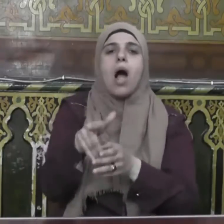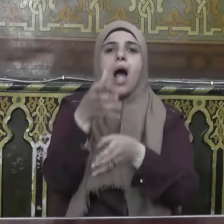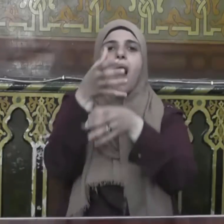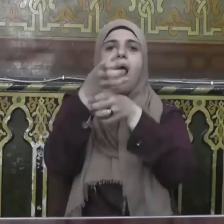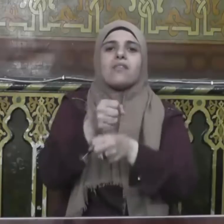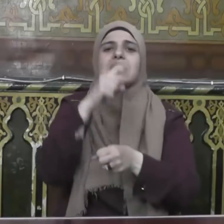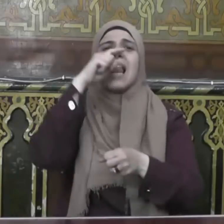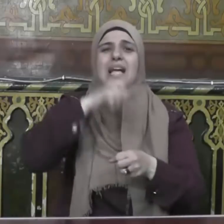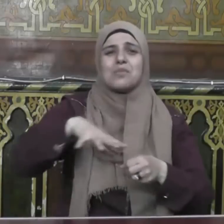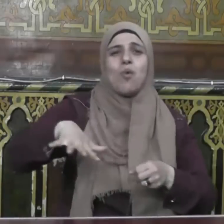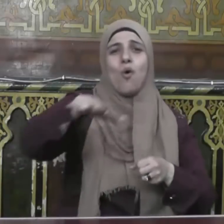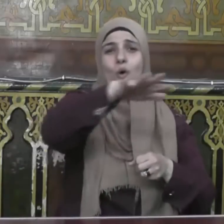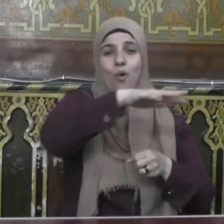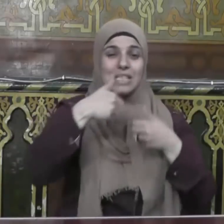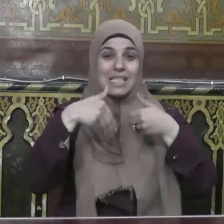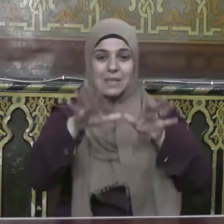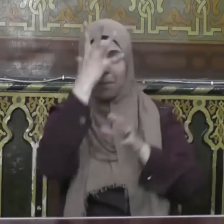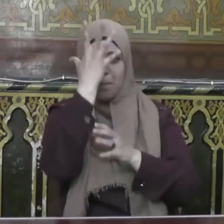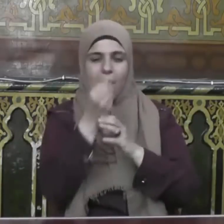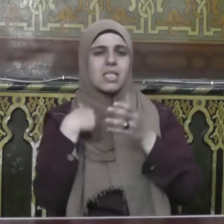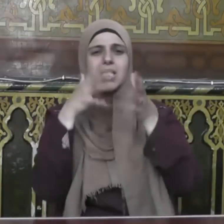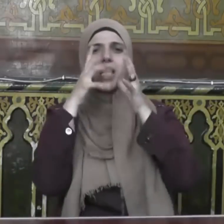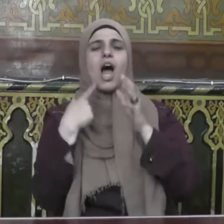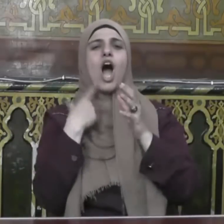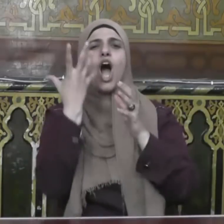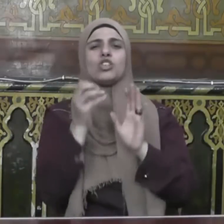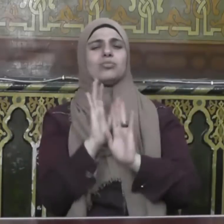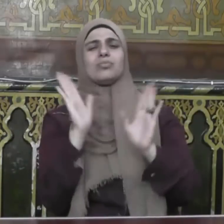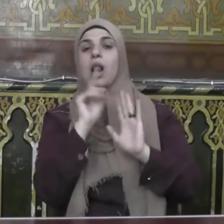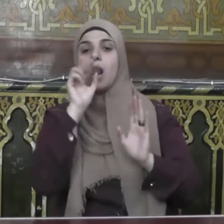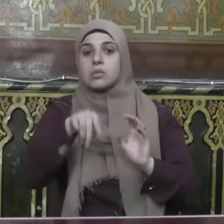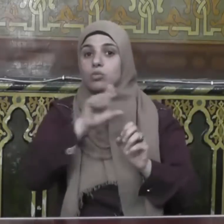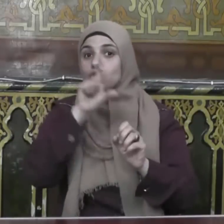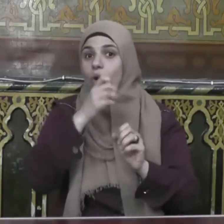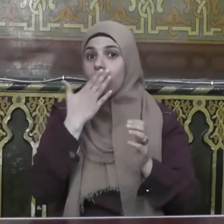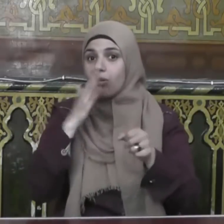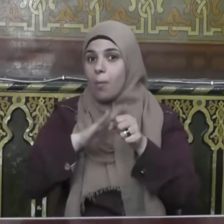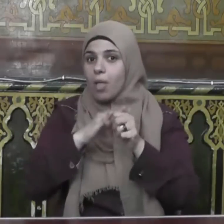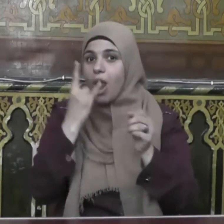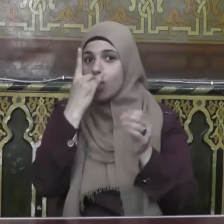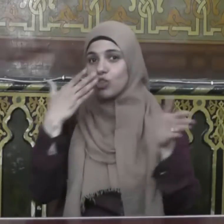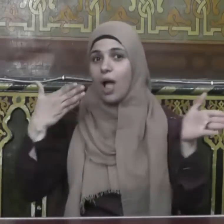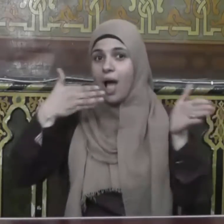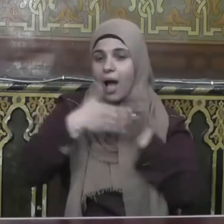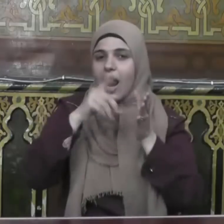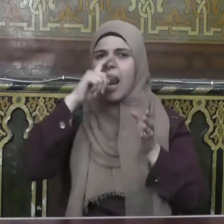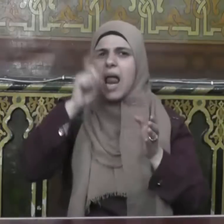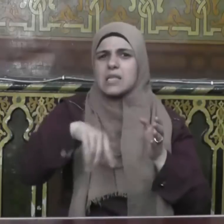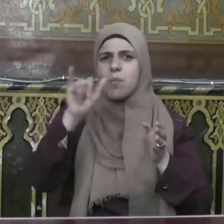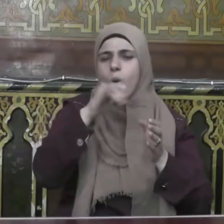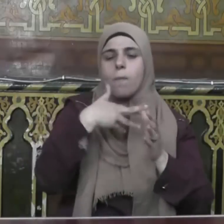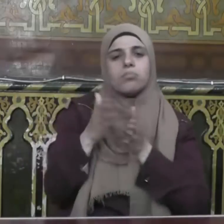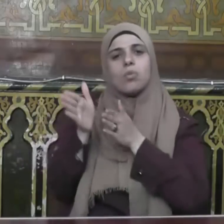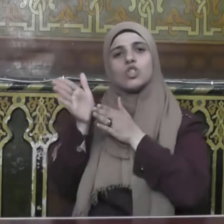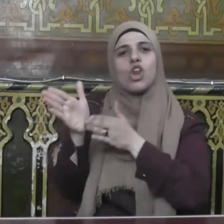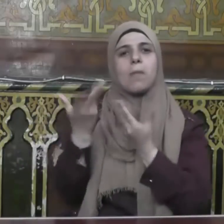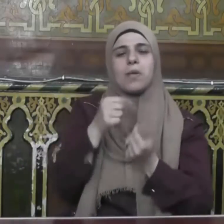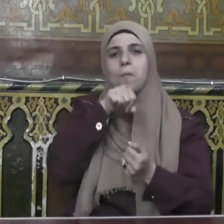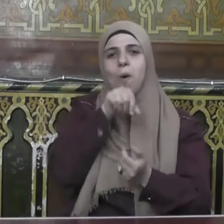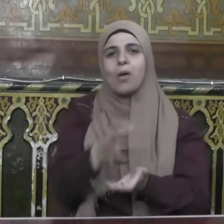نحرص عليها خاصة في العشر الأواخر من شهر رمضان اقتداءا بالنبي صلى الله عليه وسلم